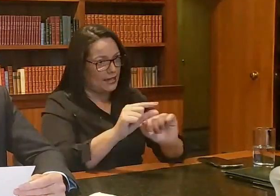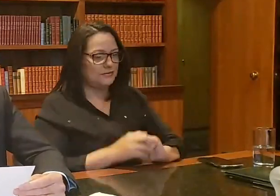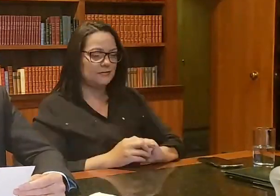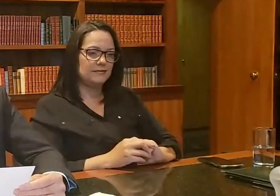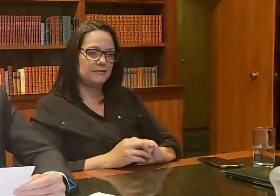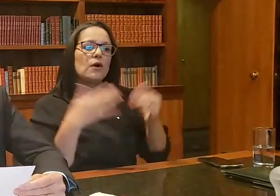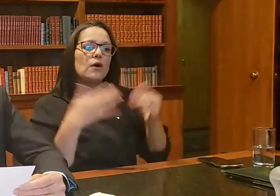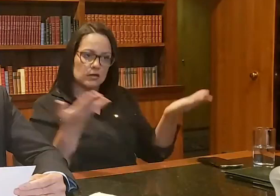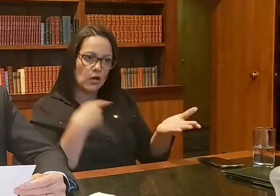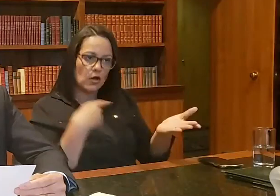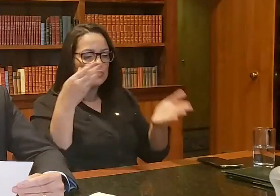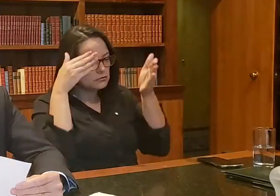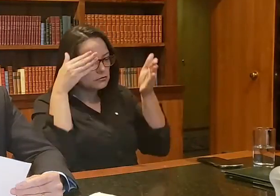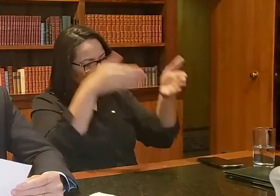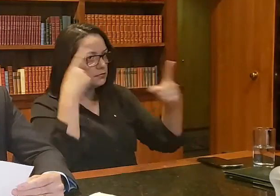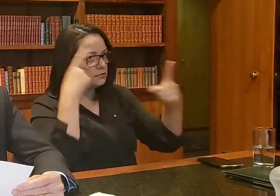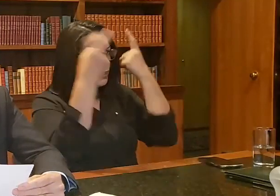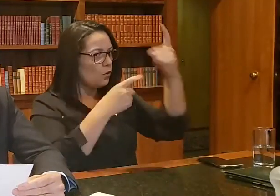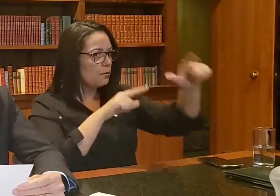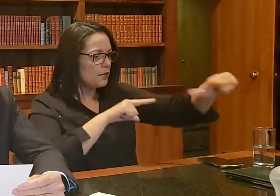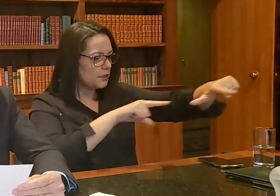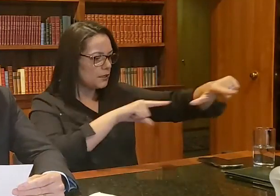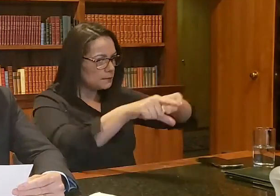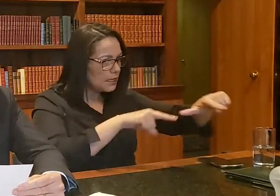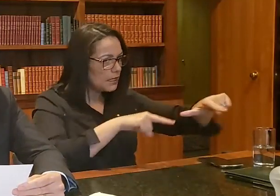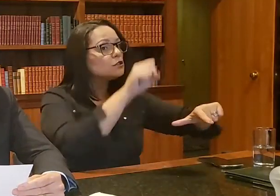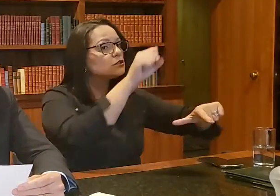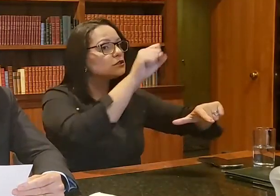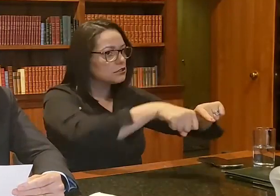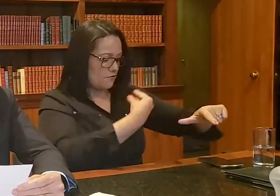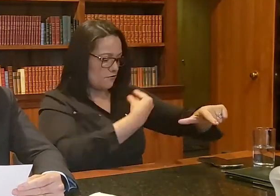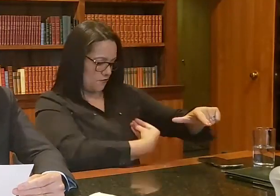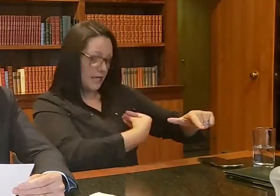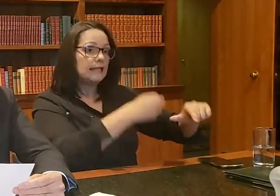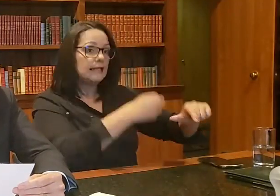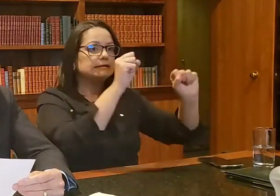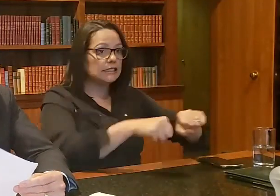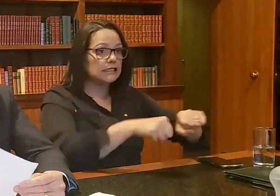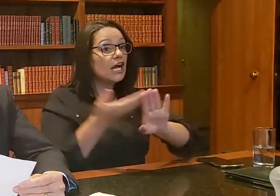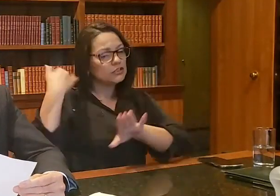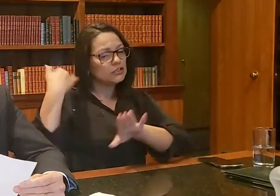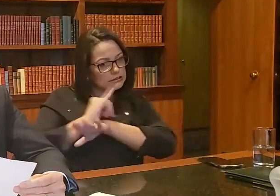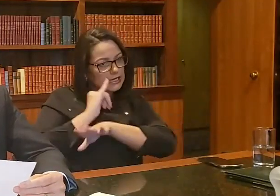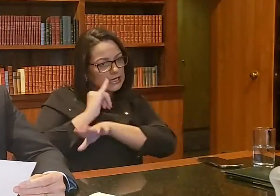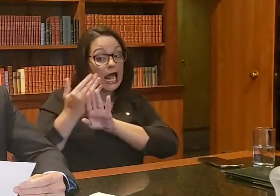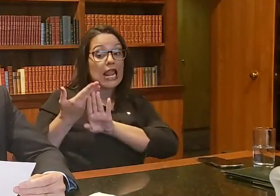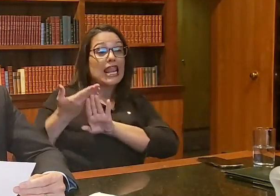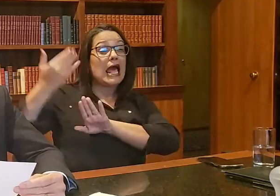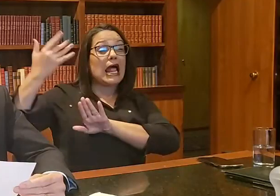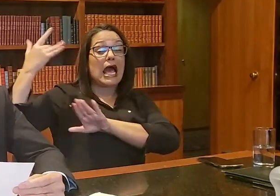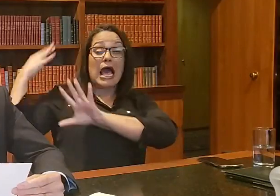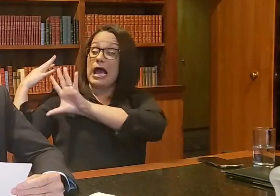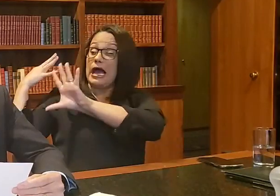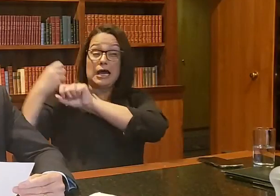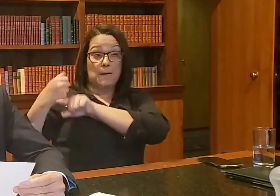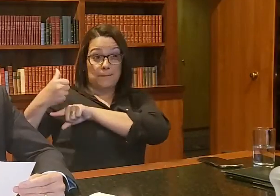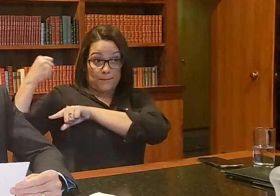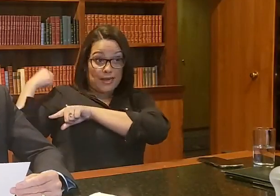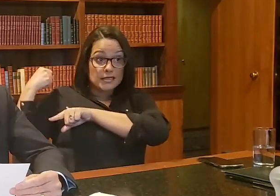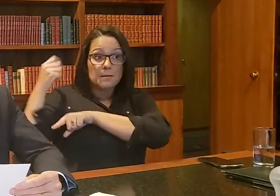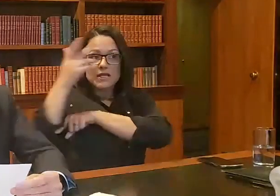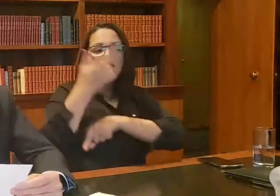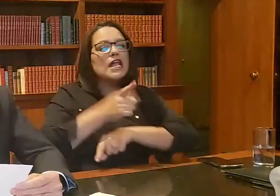preocupamos, sim, com a vida. As medidas contra a vacina começaram a tomadas lá atrás. Muita gente nega isso aí, é